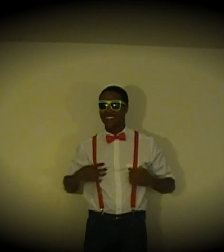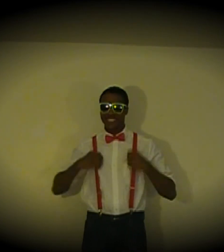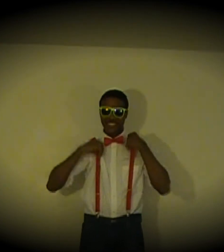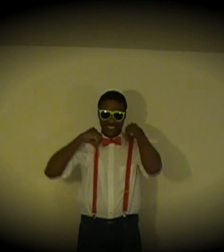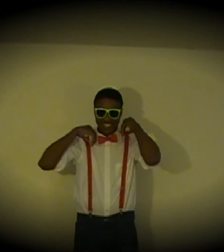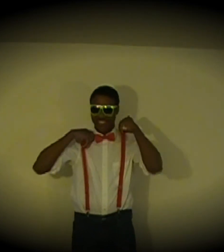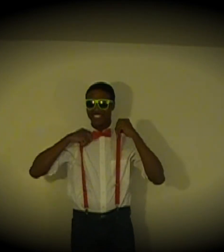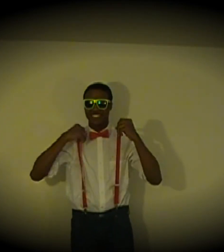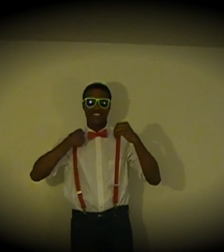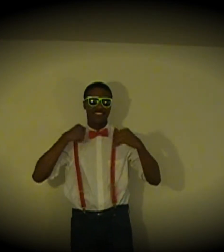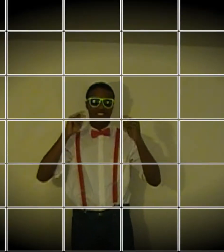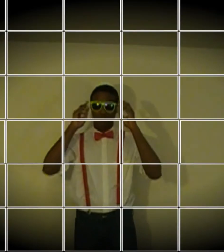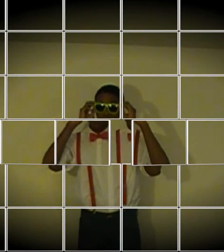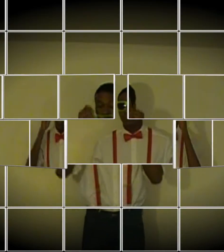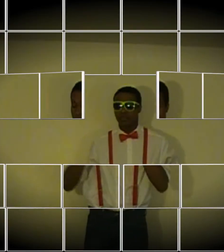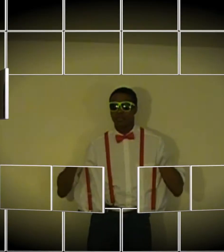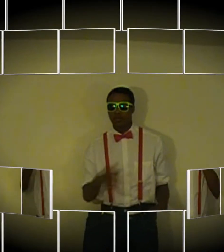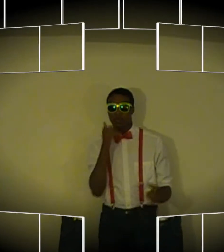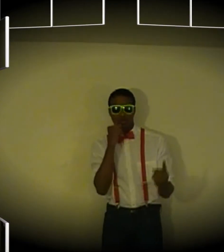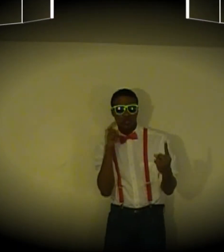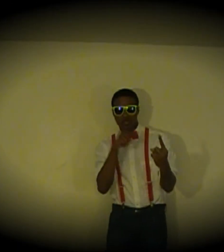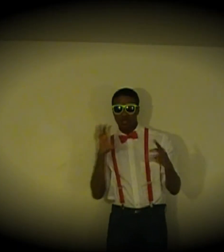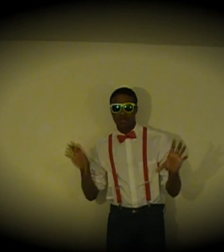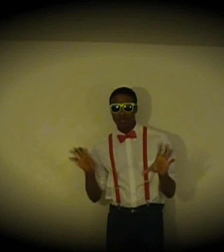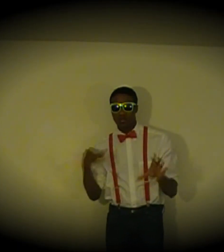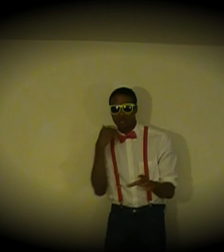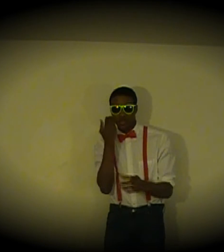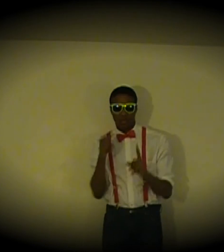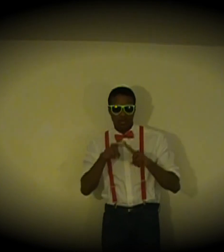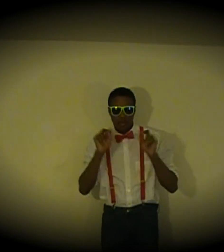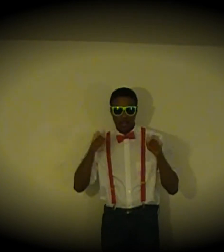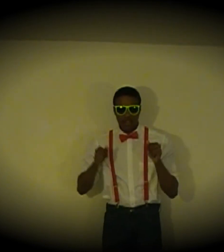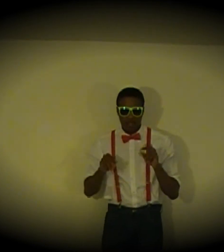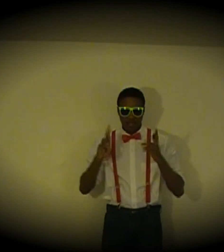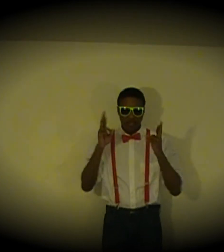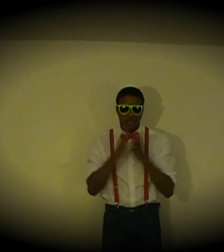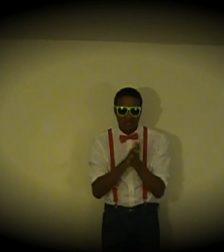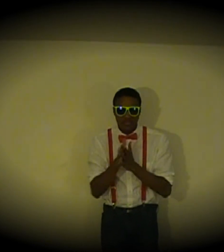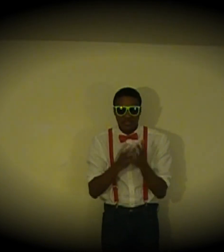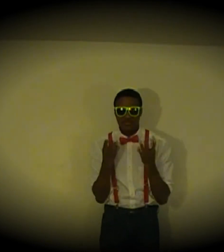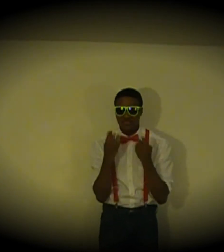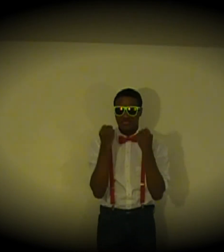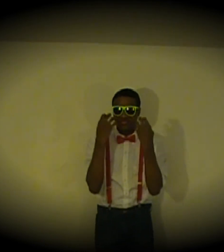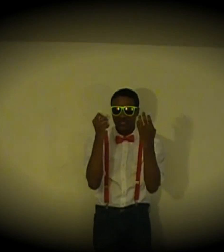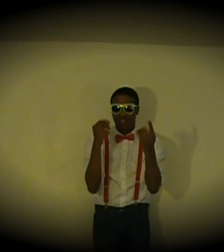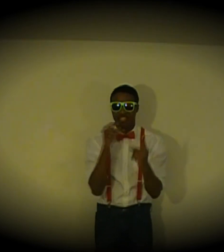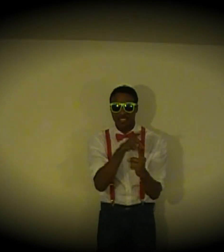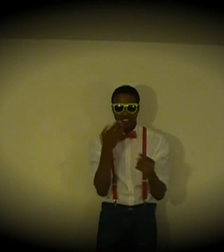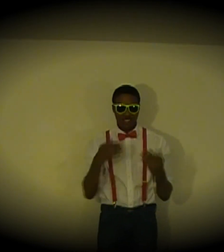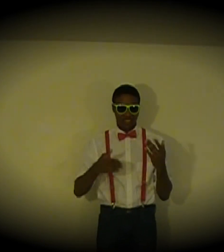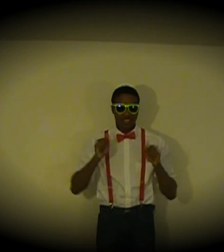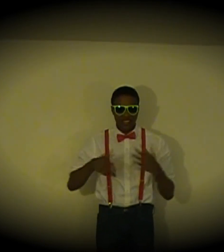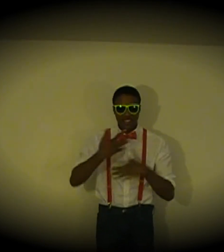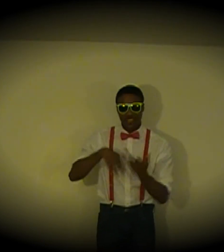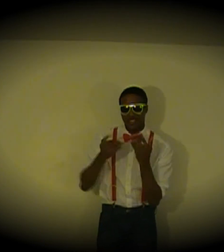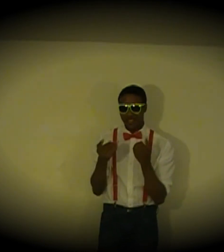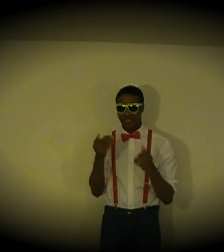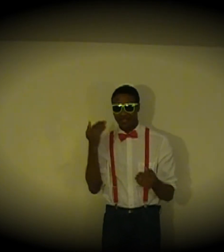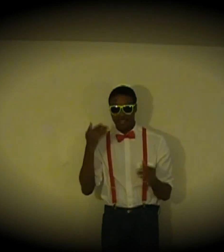레이디 오빤 오빤 오빤 정숙해 보이지만 놀 땐 노는 여자